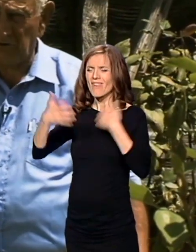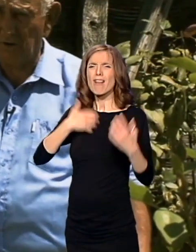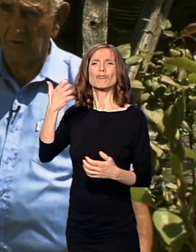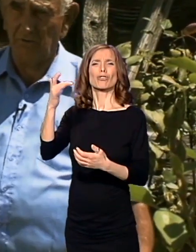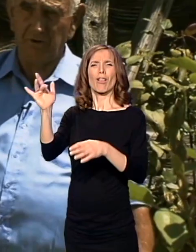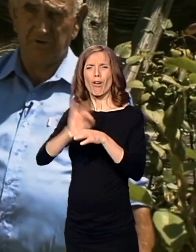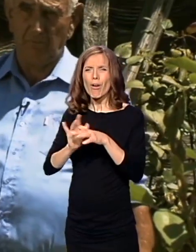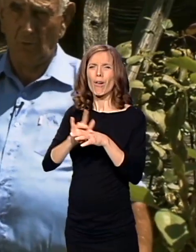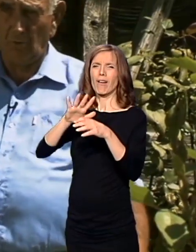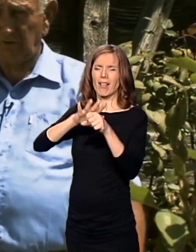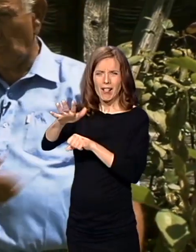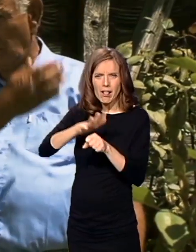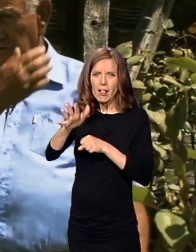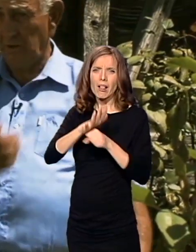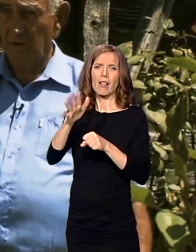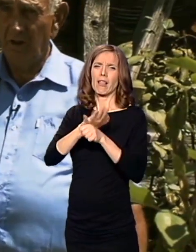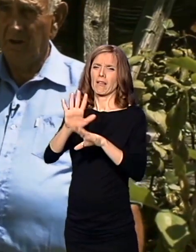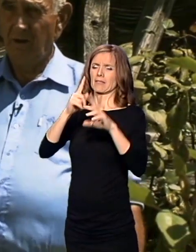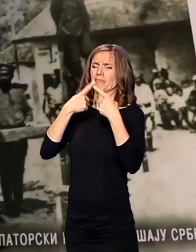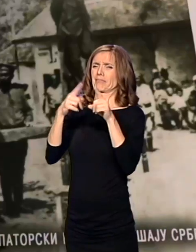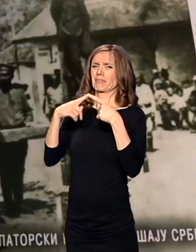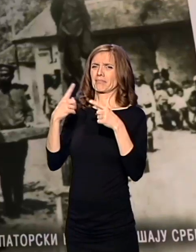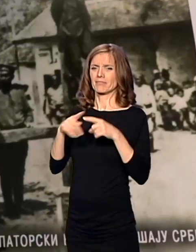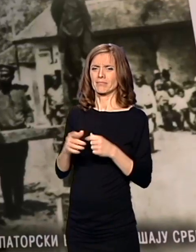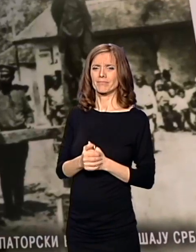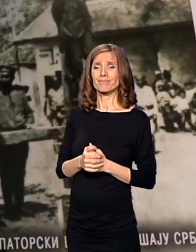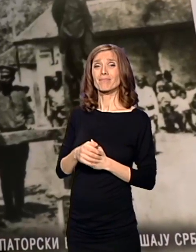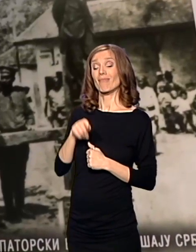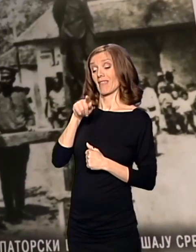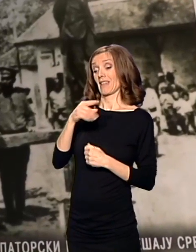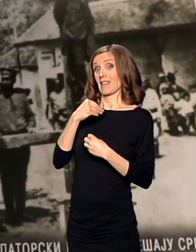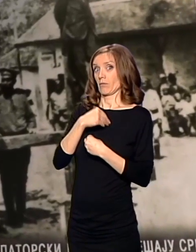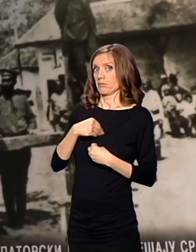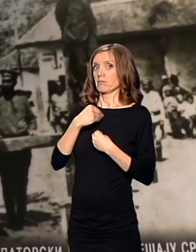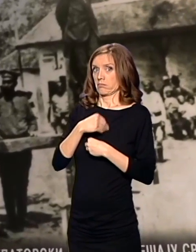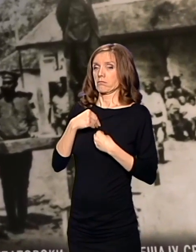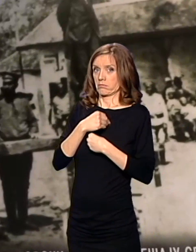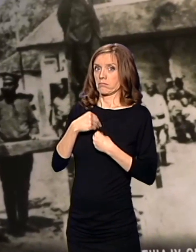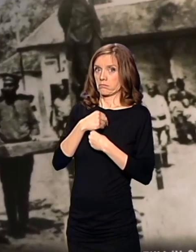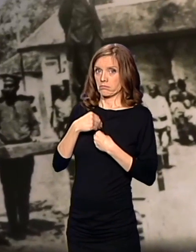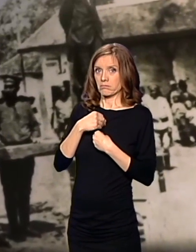nasilje i 300 bogova tamo radili. Ta surovost je išla dotle imate tih opisak koliko su